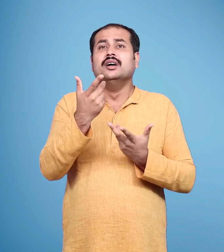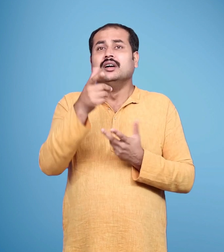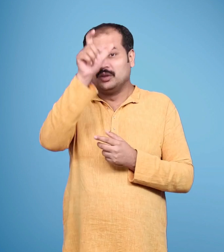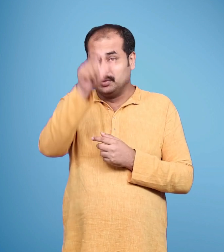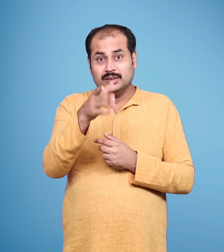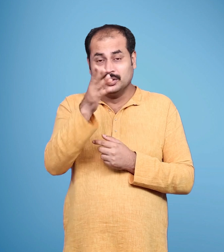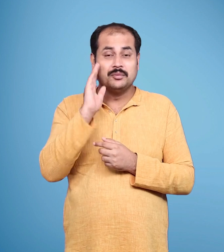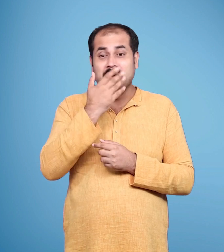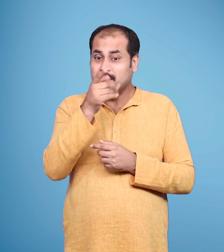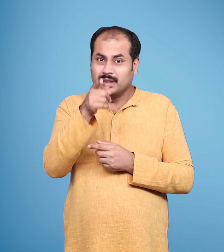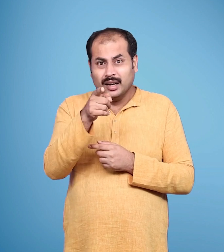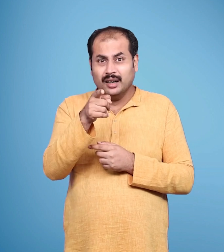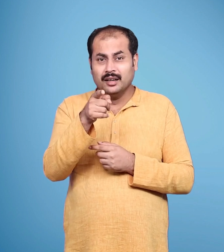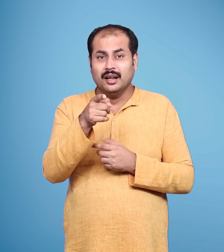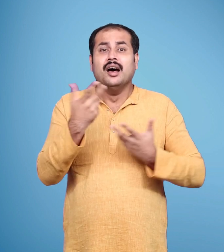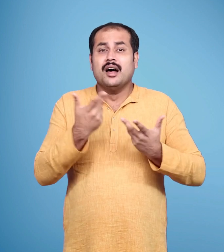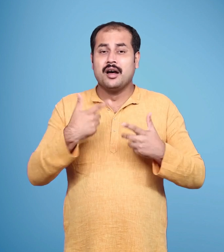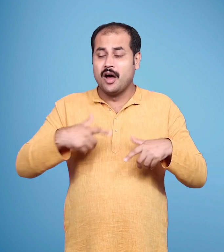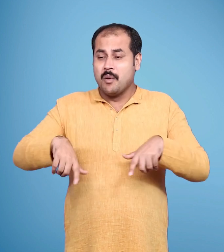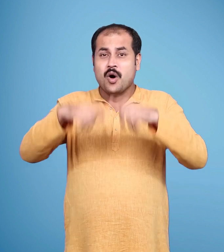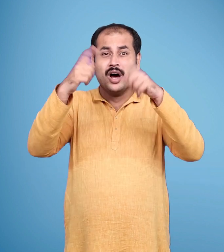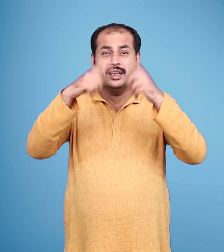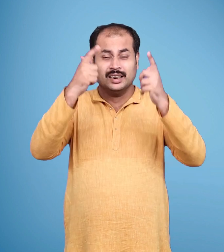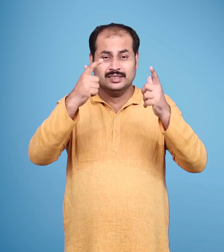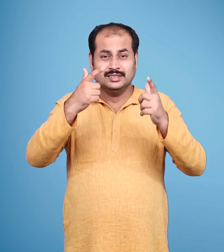अपराध नहीं हो तुम बन तुम्हें जाना चाहिए था